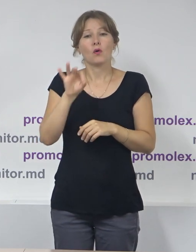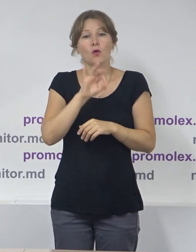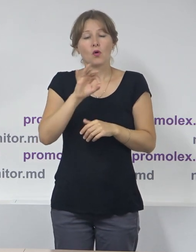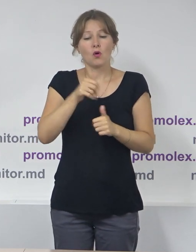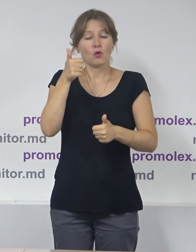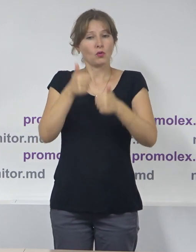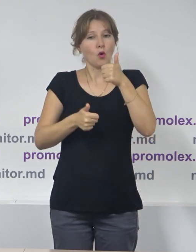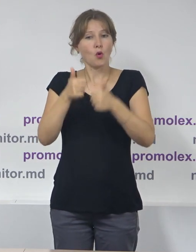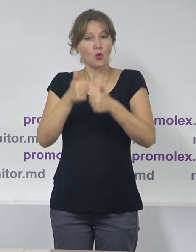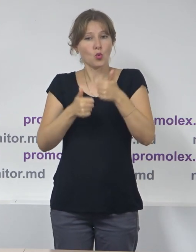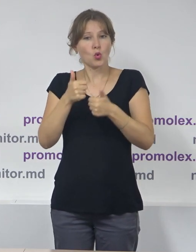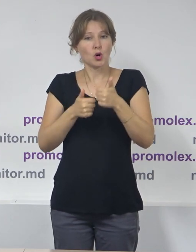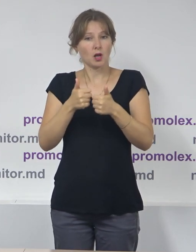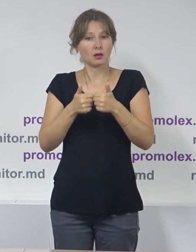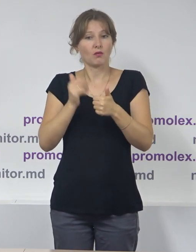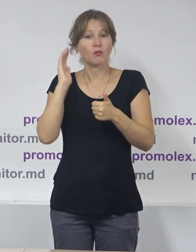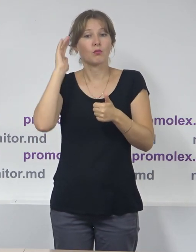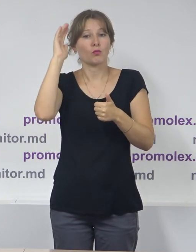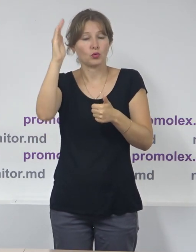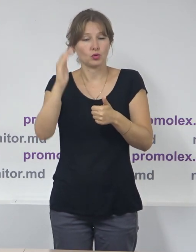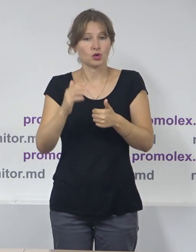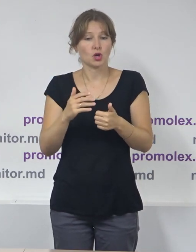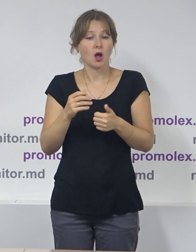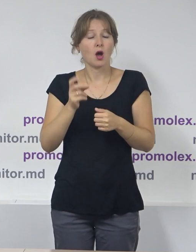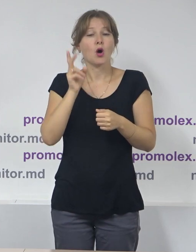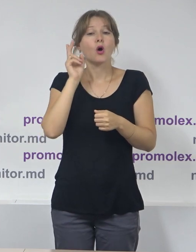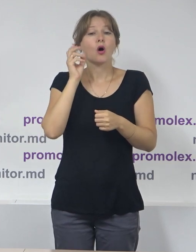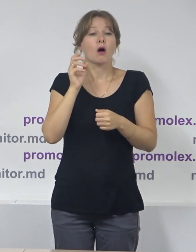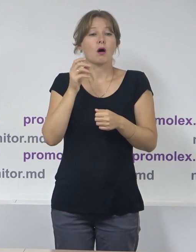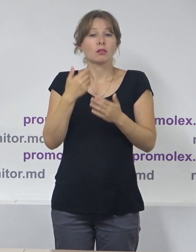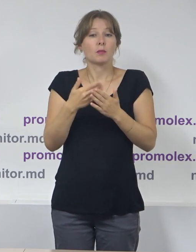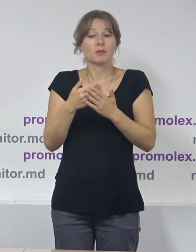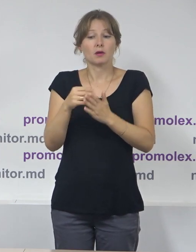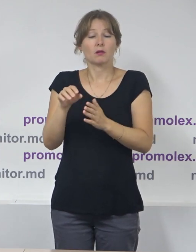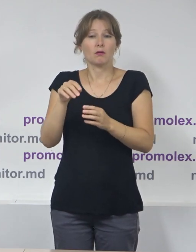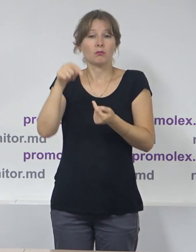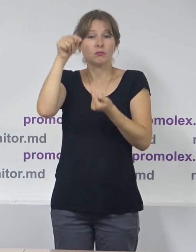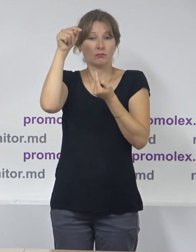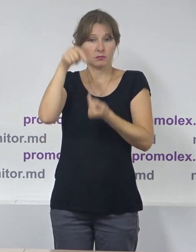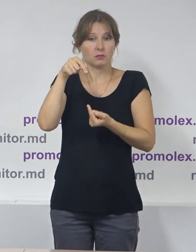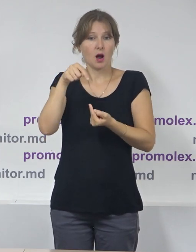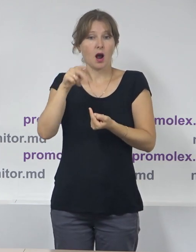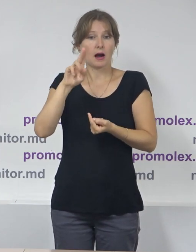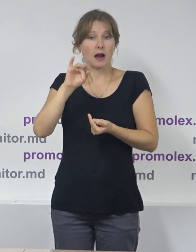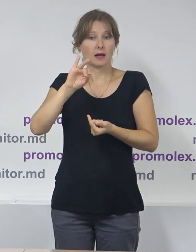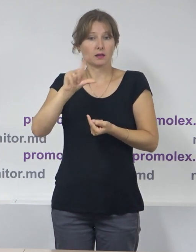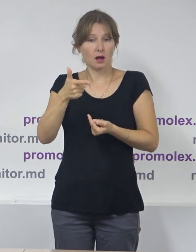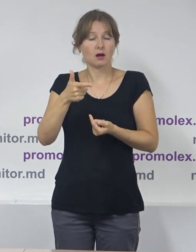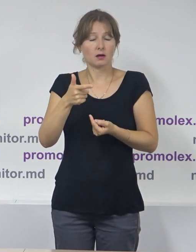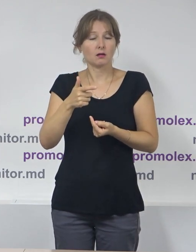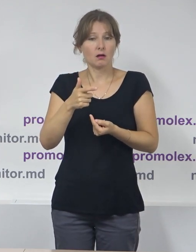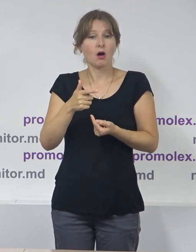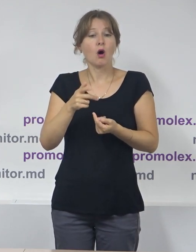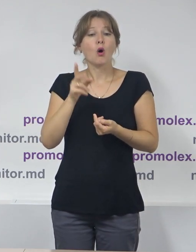concurenței electorali. În primul rând despre disemnarea candidaților. Potrivit calendarului electoral, procedura de disemnarea